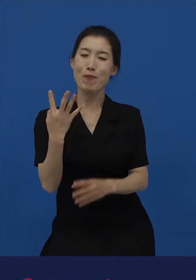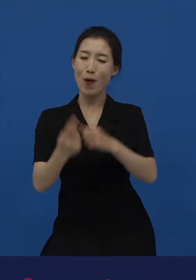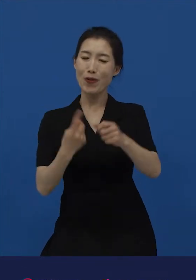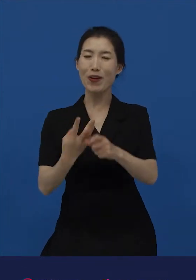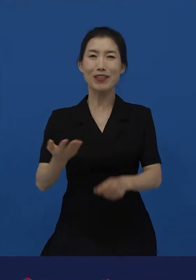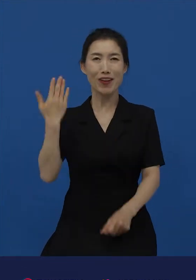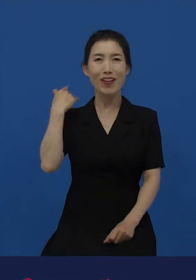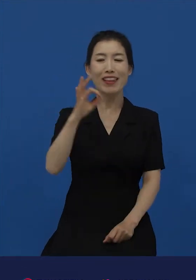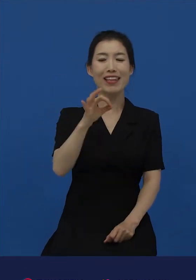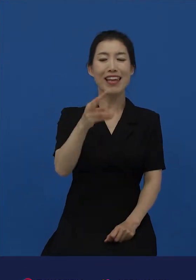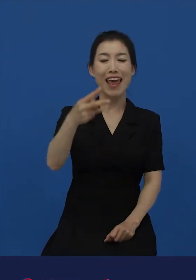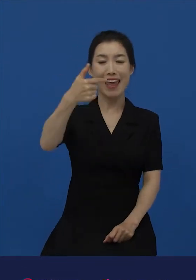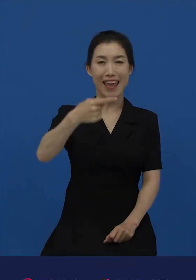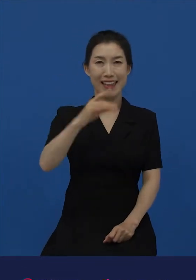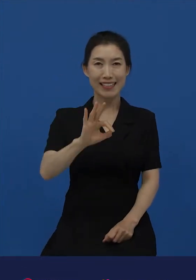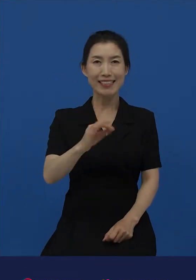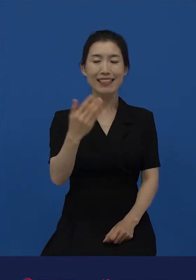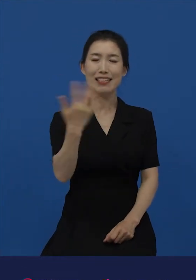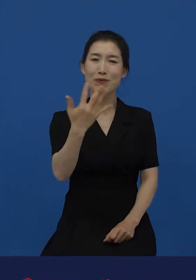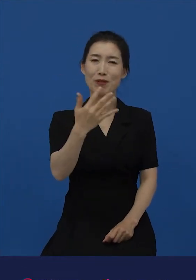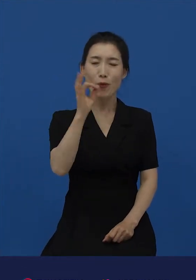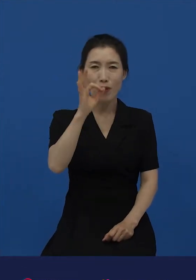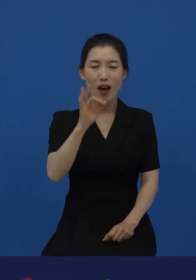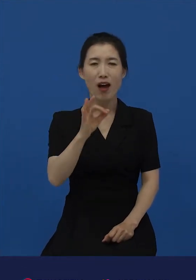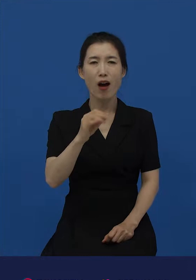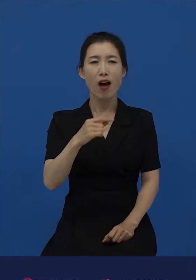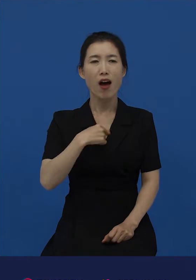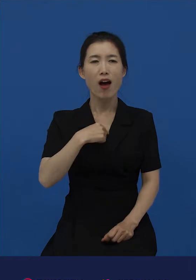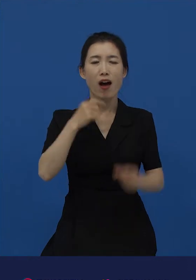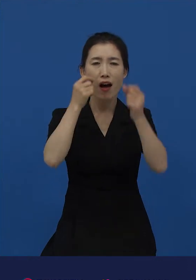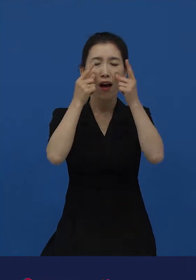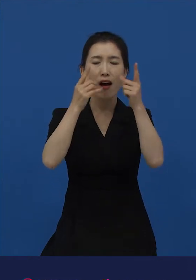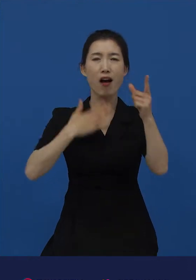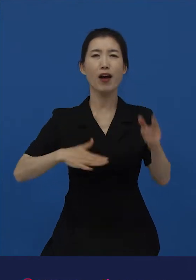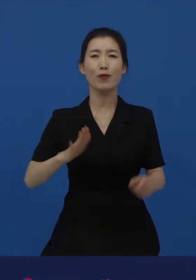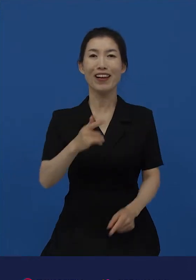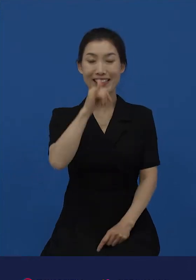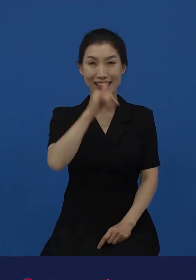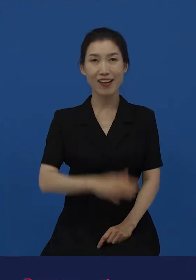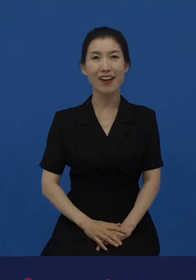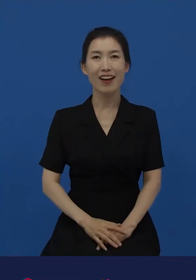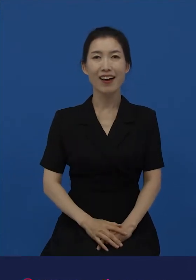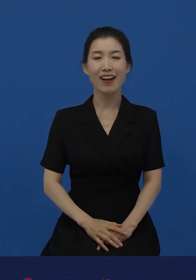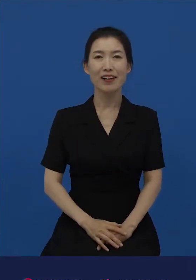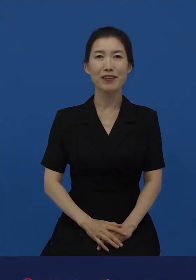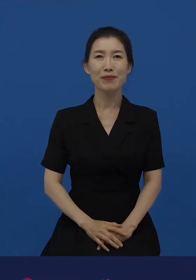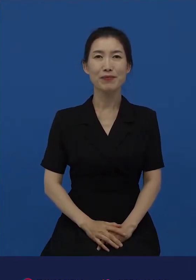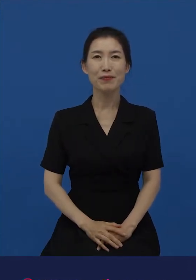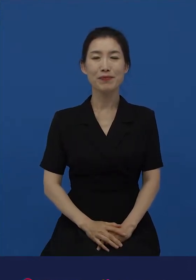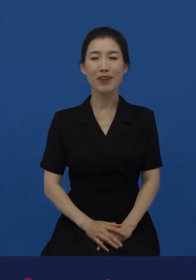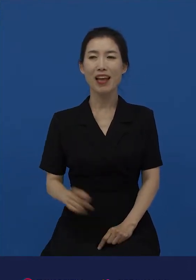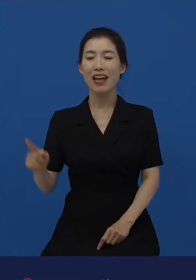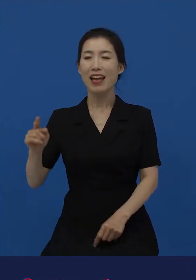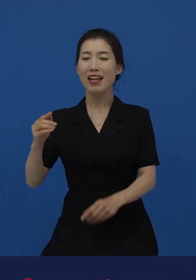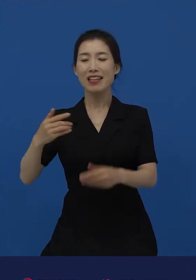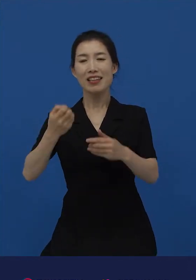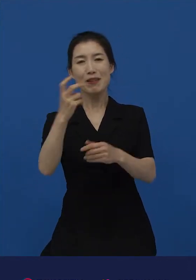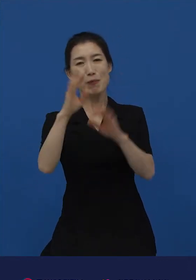예능 프로그램이 제게 그런 깨달음을 주었습니다. 시청자들의 지원을 받아서 가치 있는 아이디어를